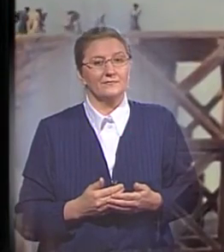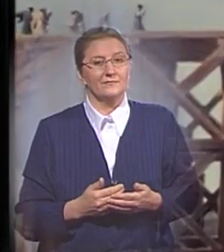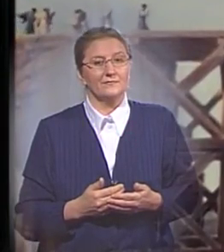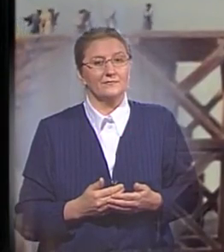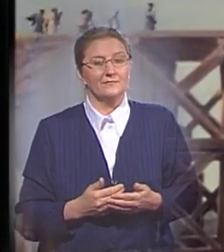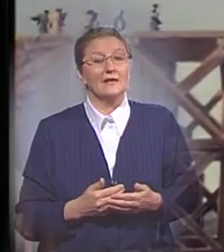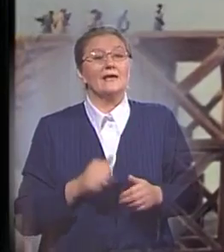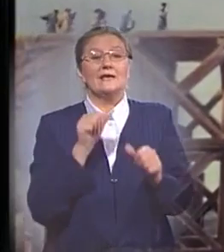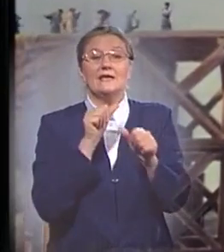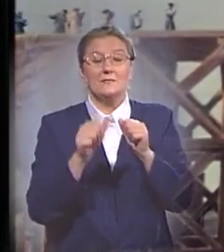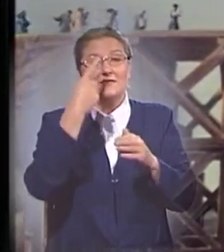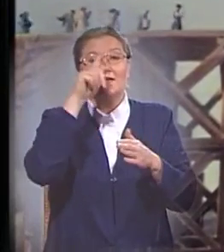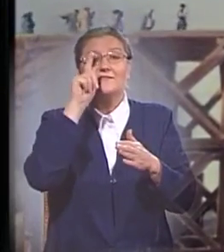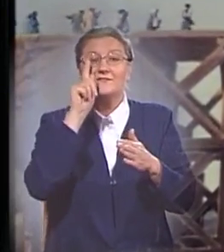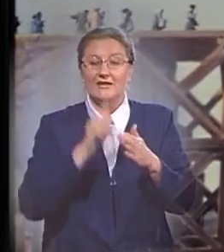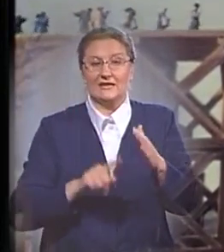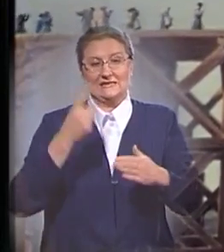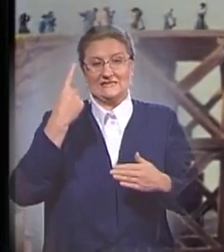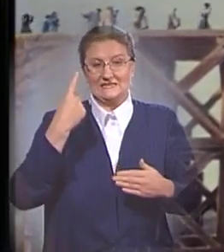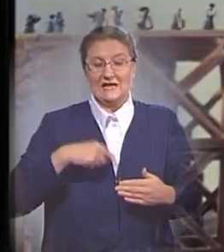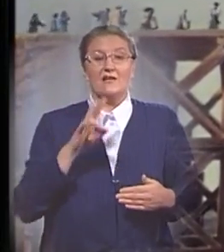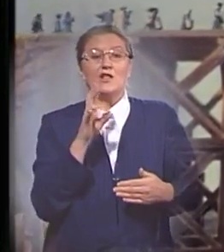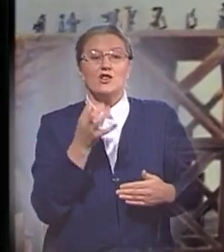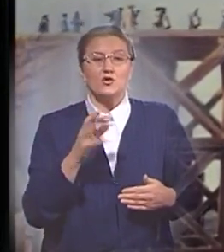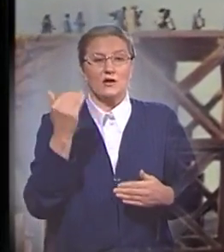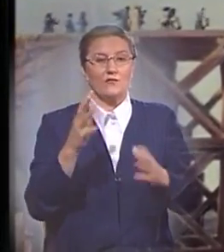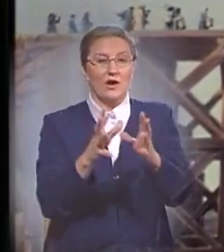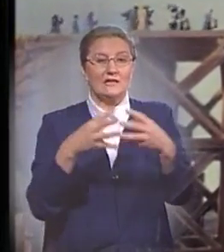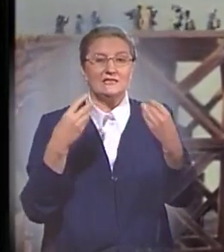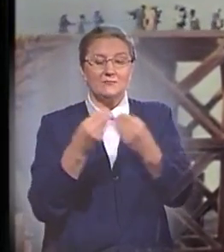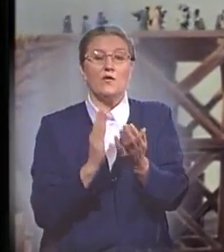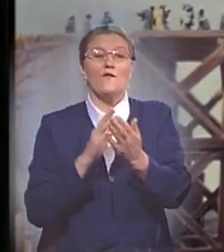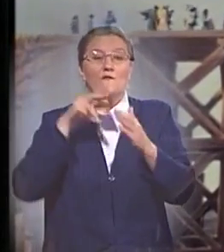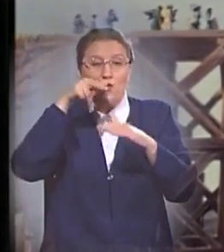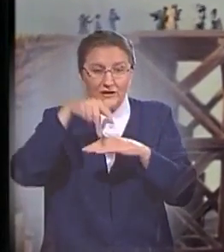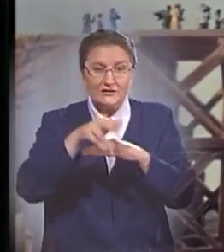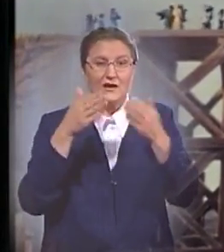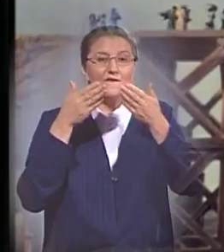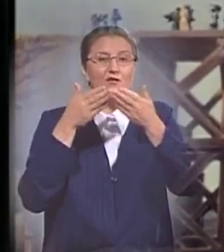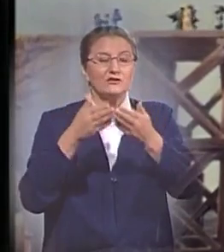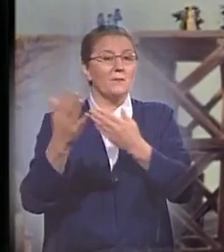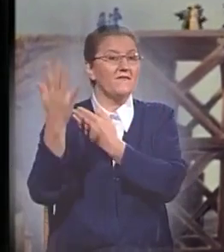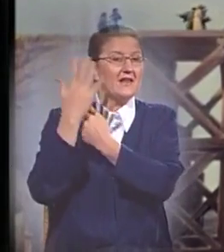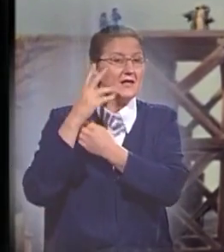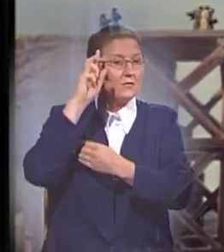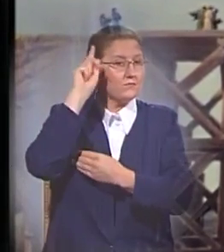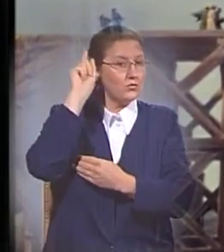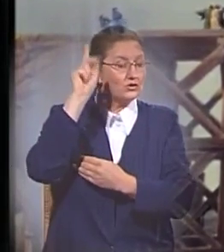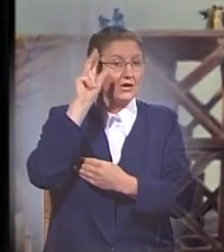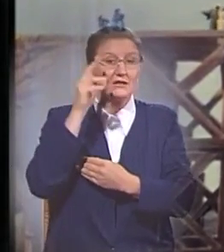Именно вера заставила Ноя и его семью войти в ковчег по повелению Божьему, когда еще не было